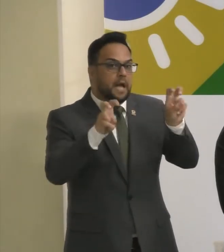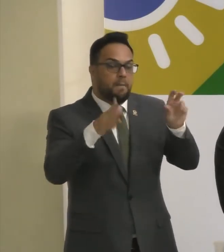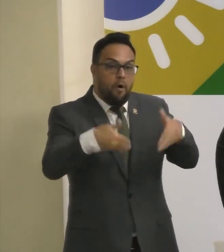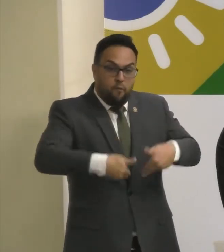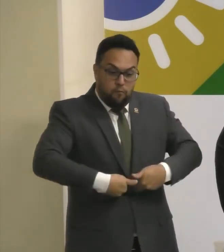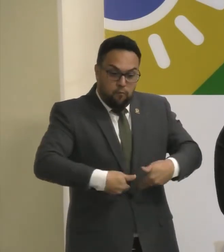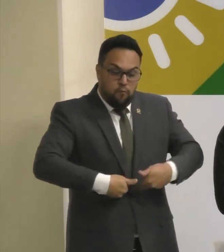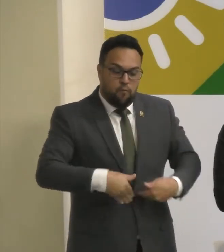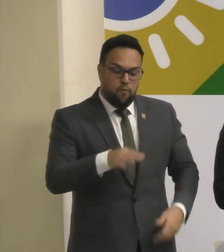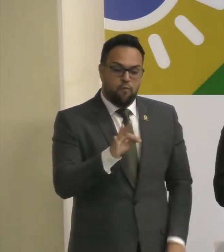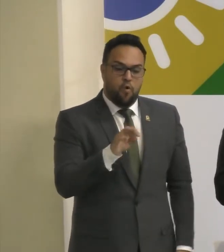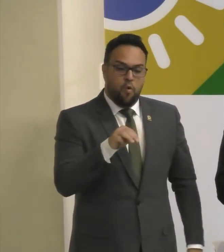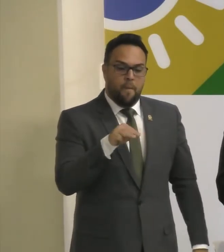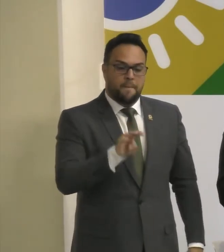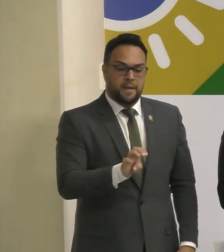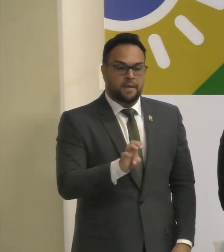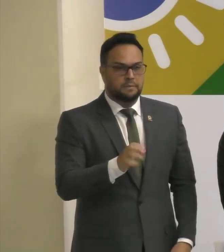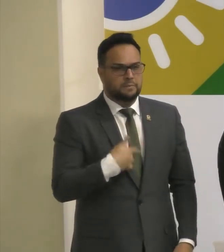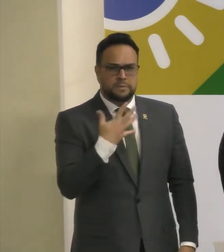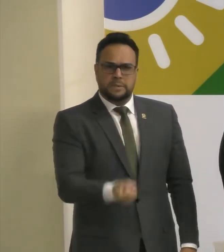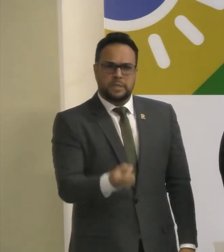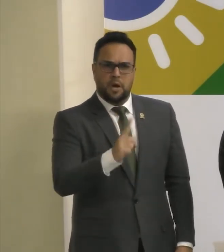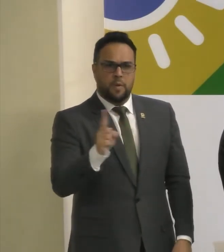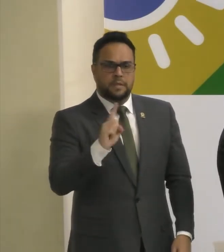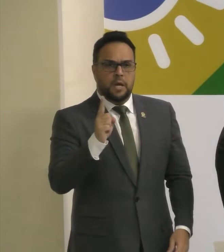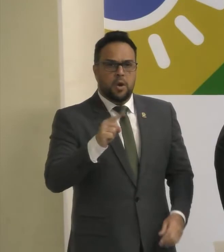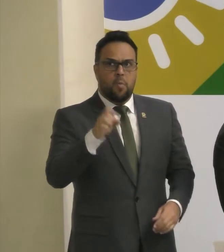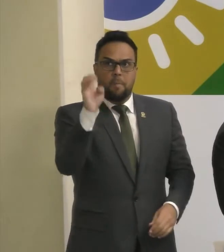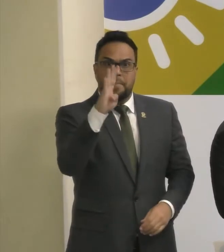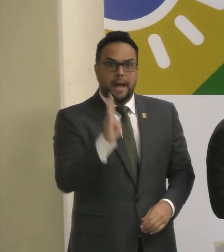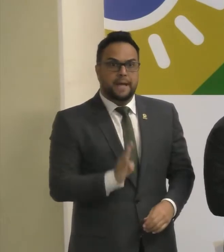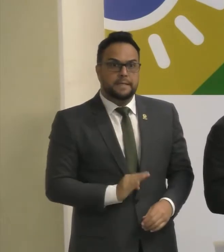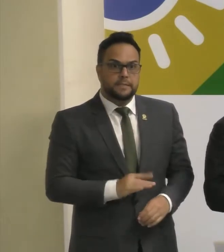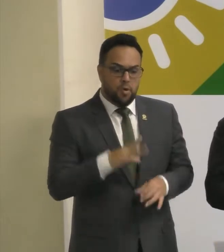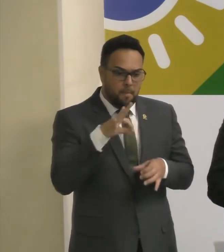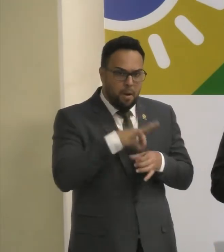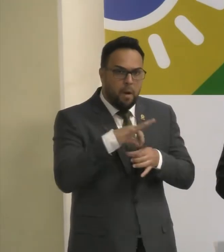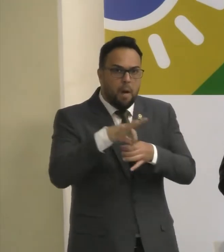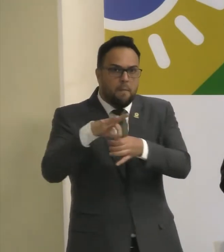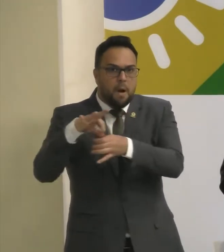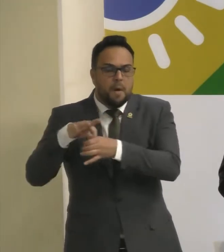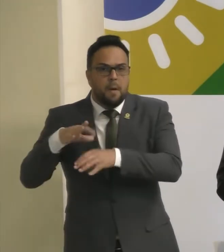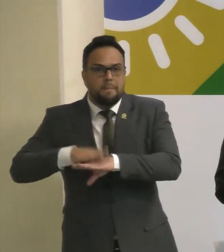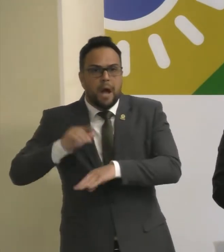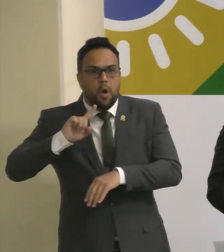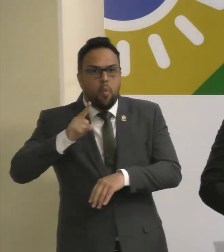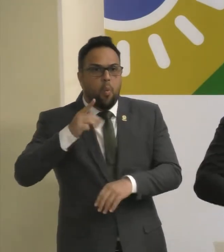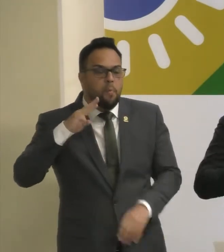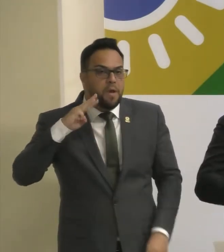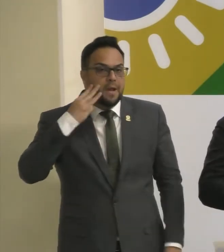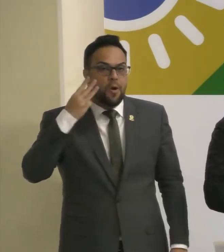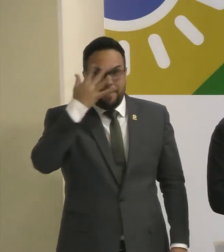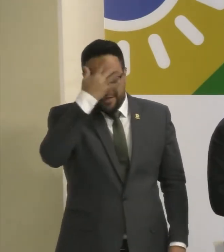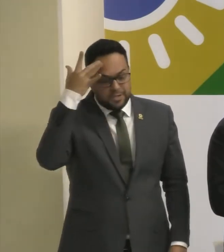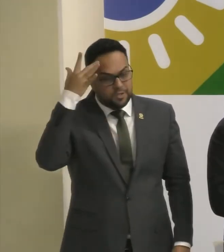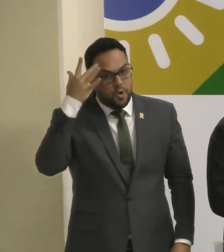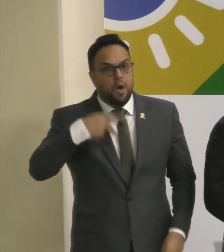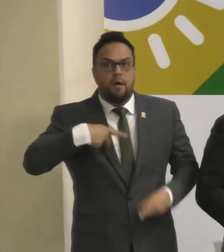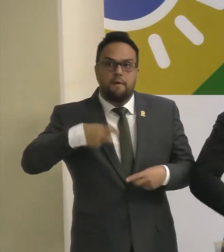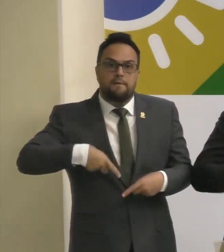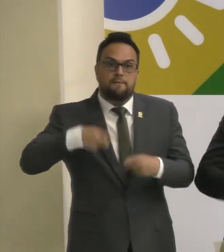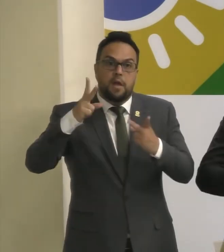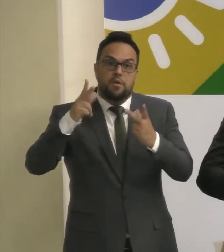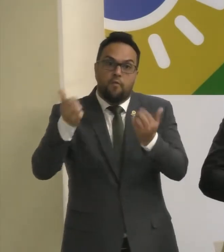admissível que um Brasil que produz alimento para mais de um bilhão de pessoas, que um em cada cinco pratos de comida saia aqui do Brasil,